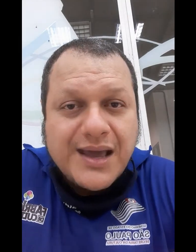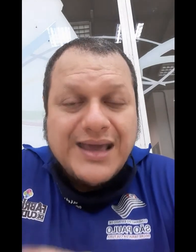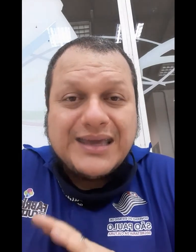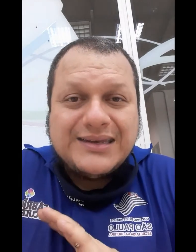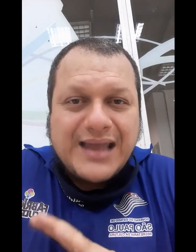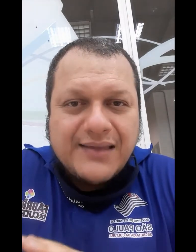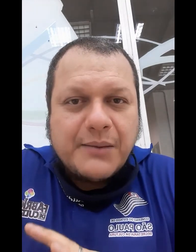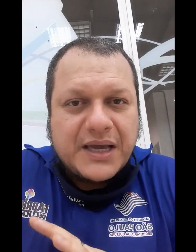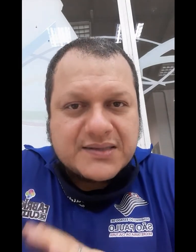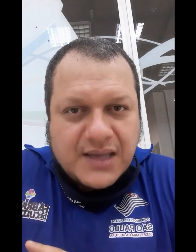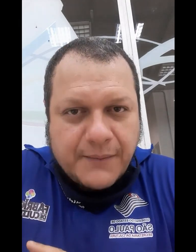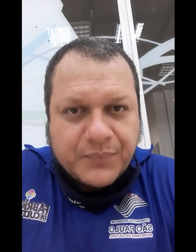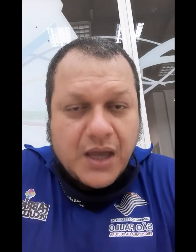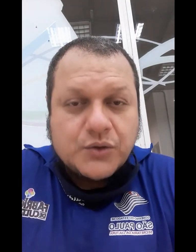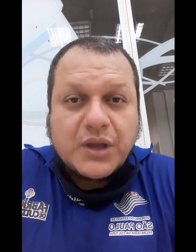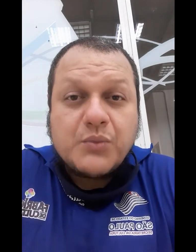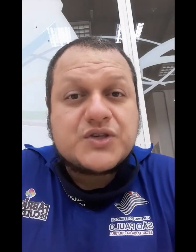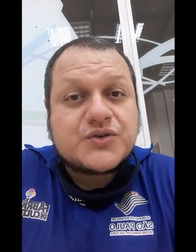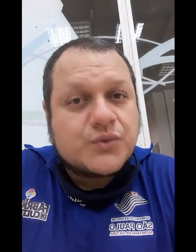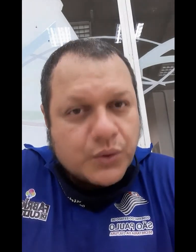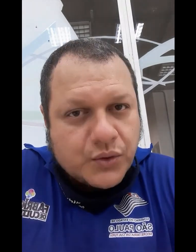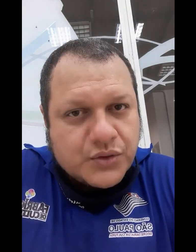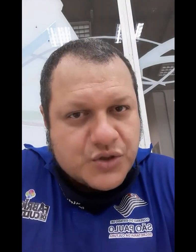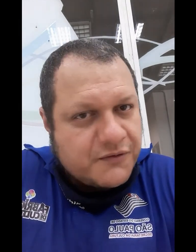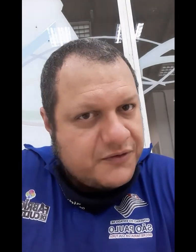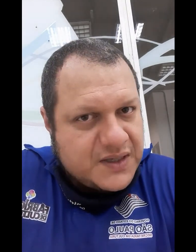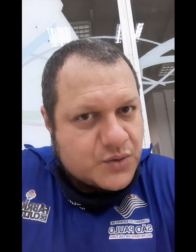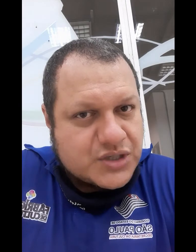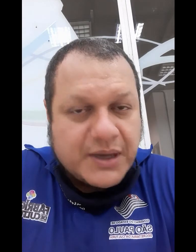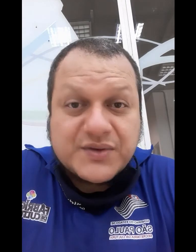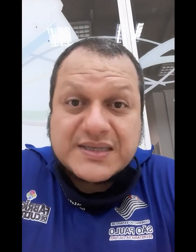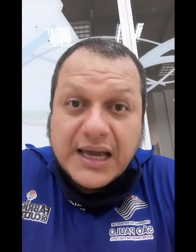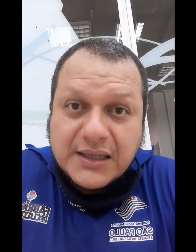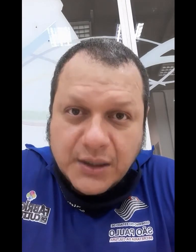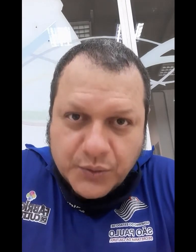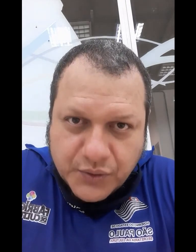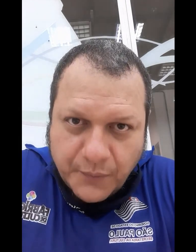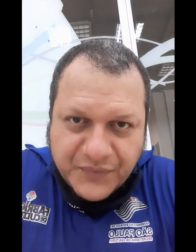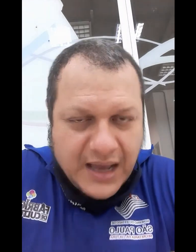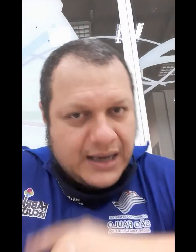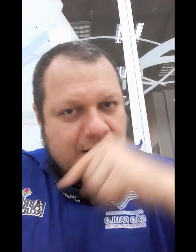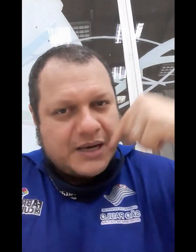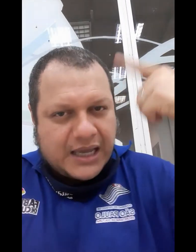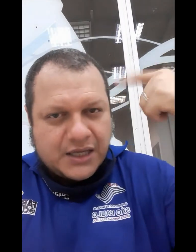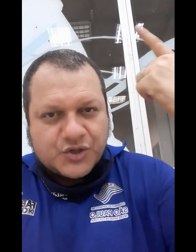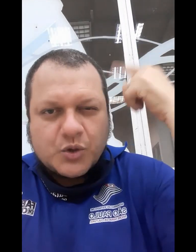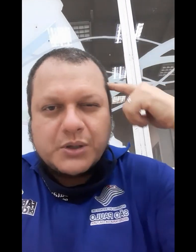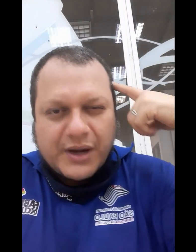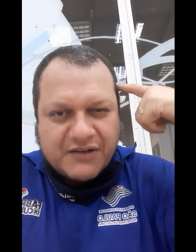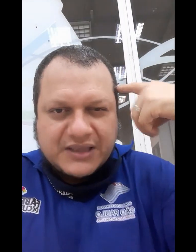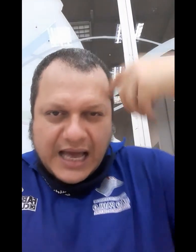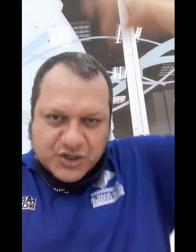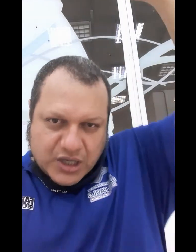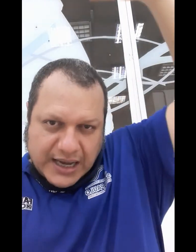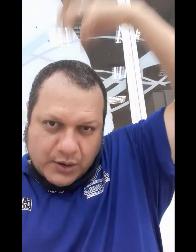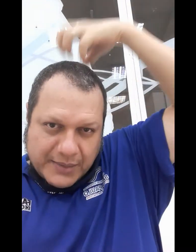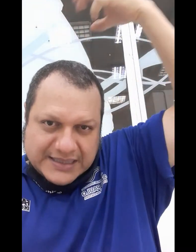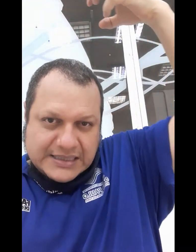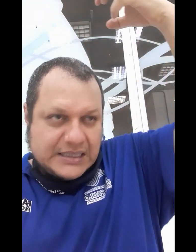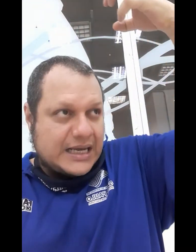que nada mais é do que um estudo de um físico chamado Isaac Newton. Lembra aquele que descobriu a gravidade, que caiu a maçã na